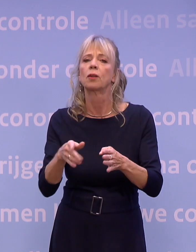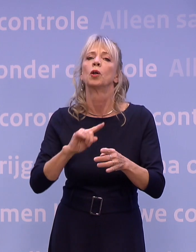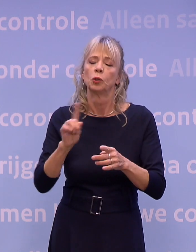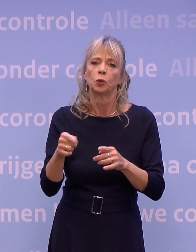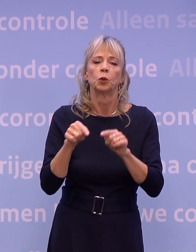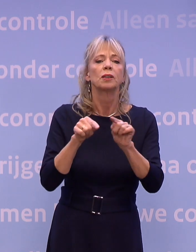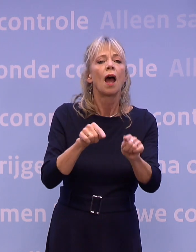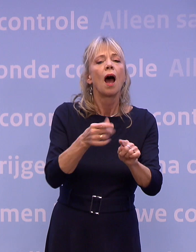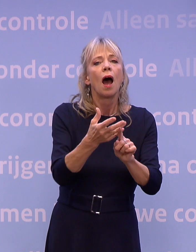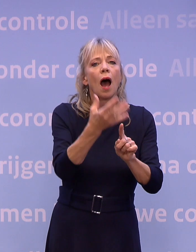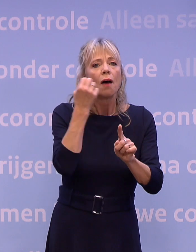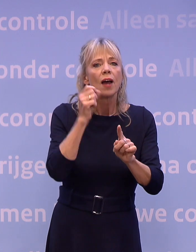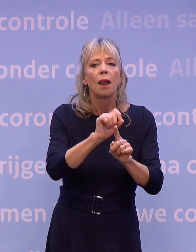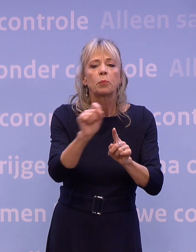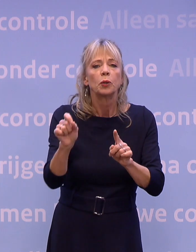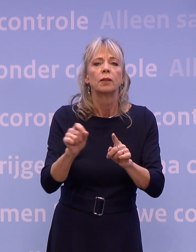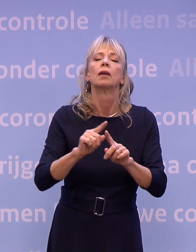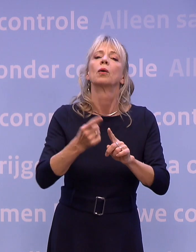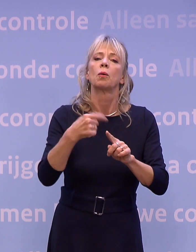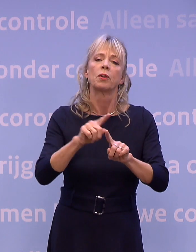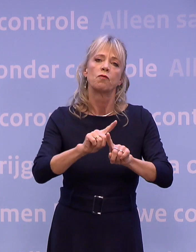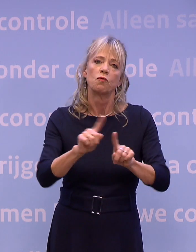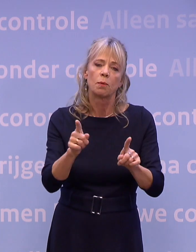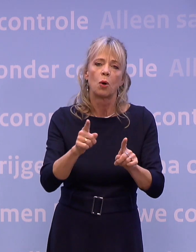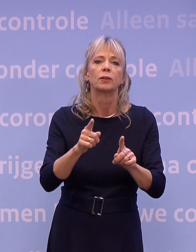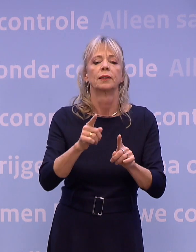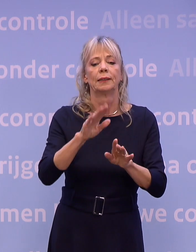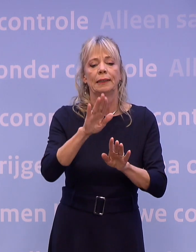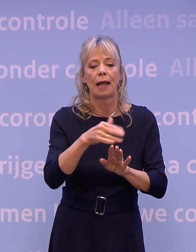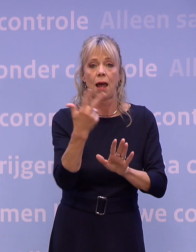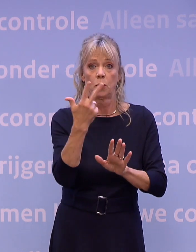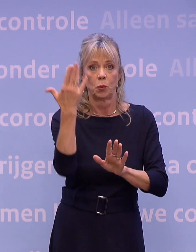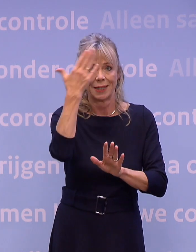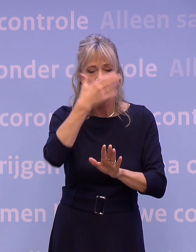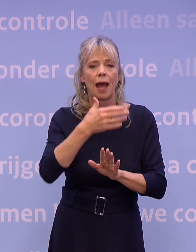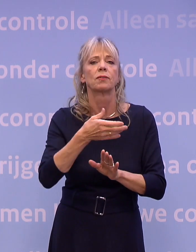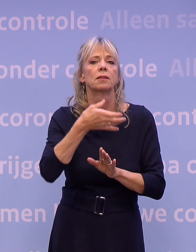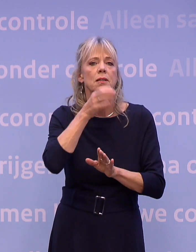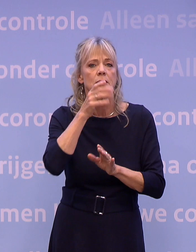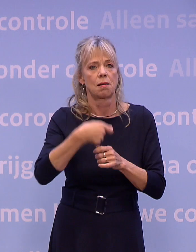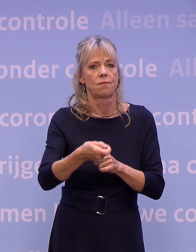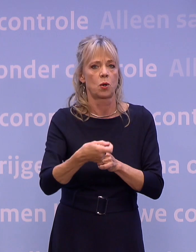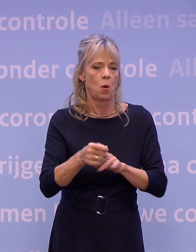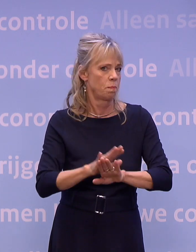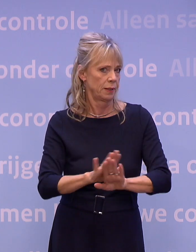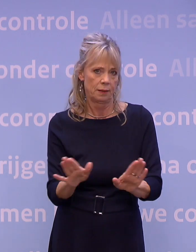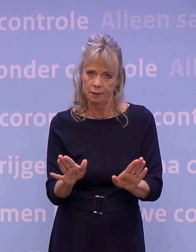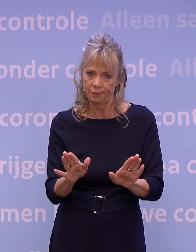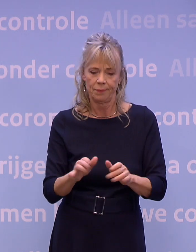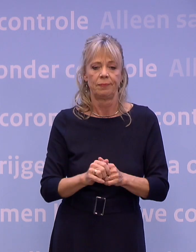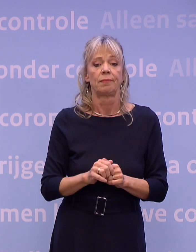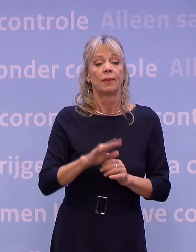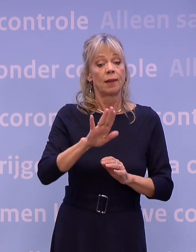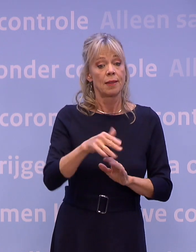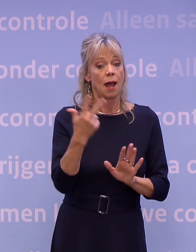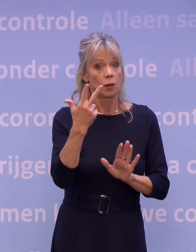alcohol verkopen een verbod op de verkoop van drank na acht uur s'avonds. Daarop aansluitend komt er ook een verbod om na